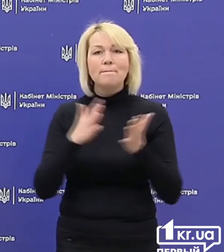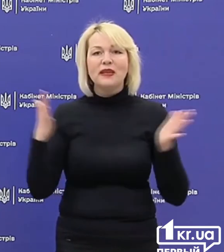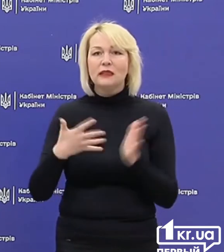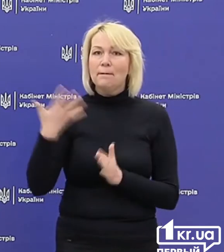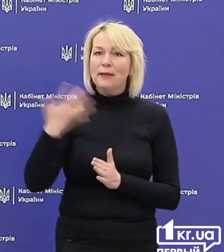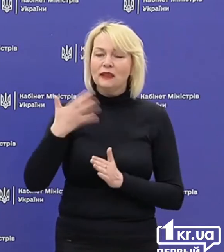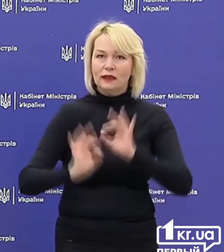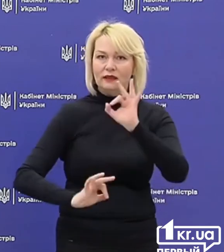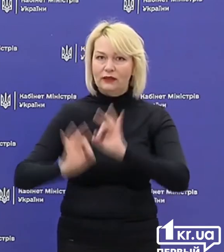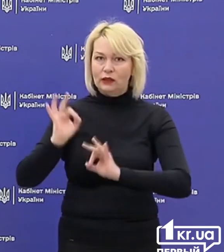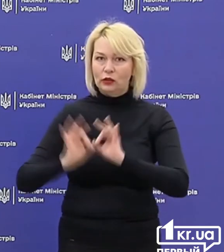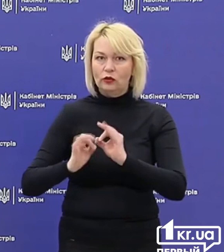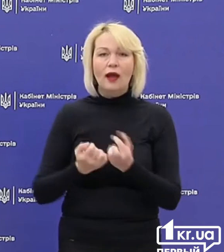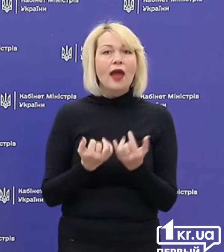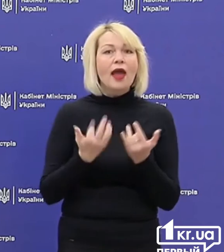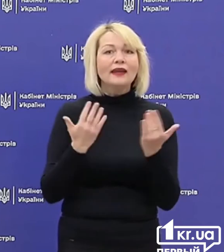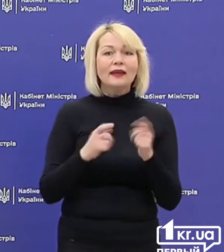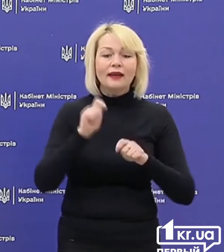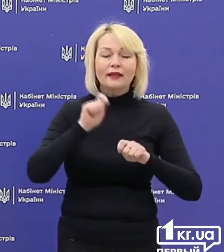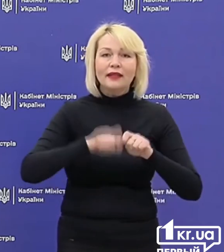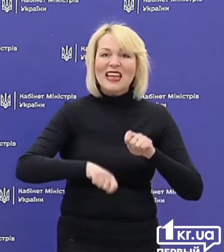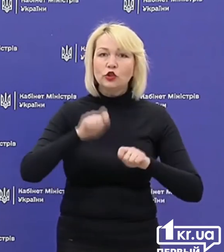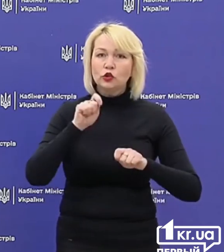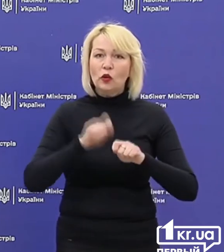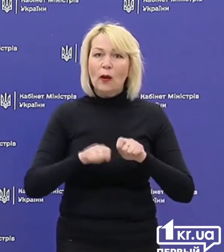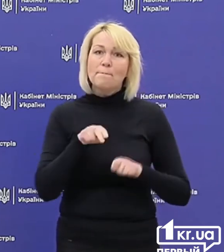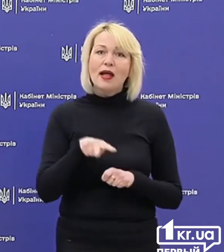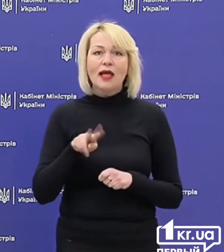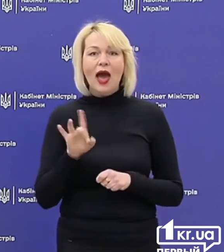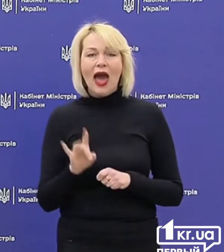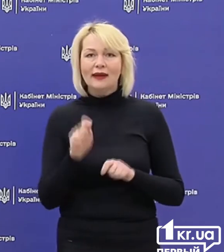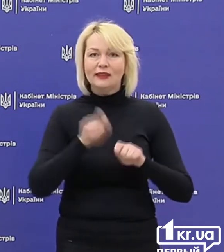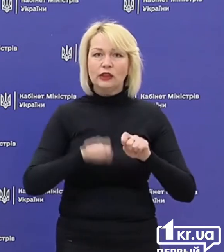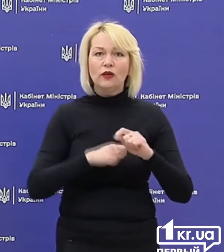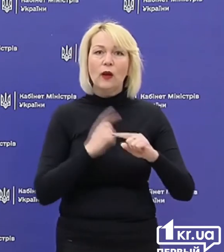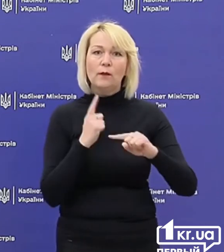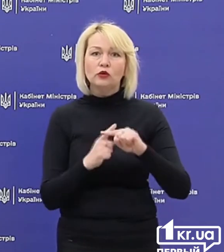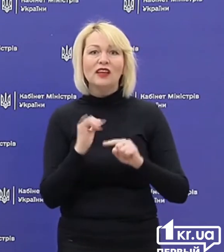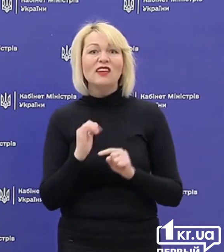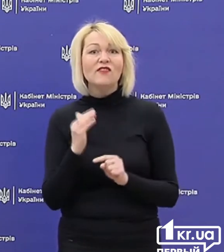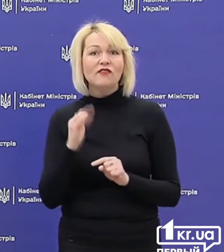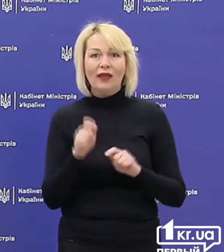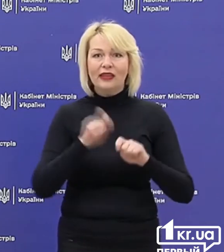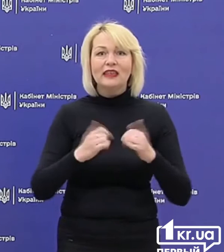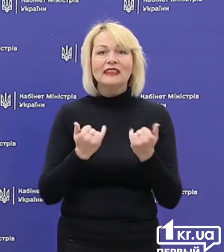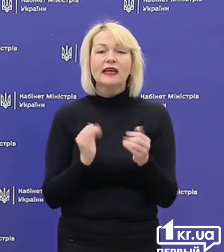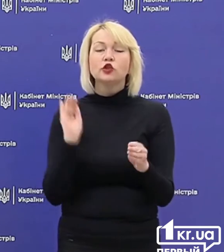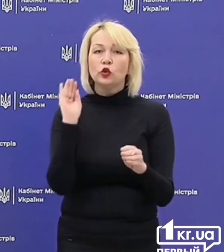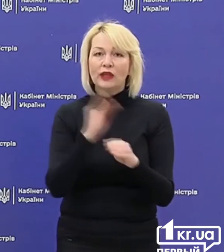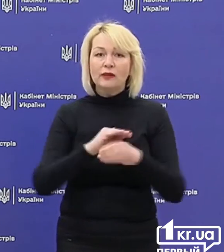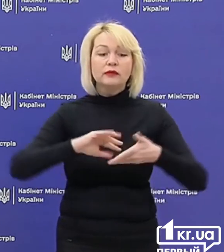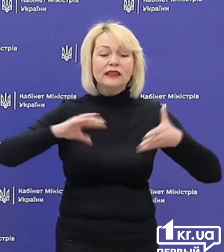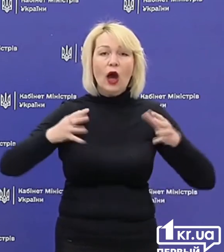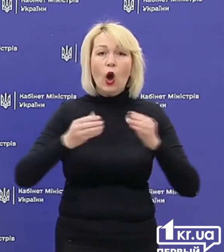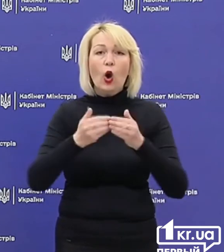50%. Кількість тестувань і ПЛР-тестування, і плюс ІФА-тестування, які ми зараз додаємо, за